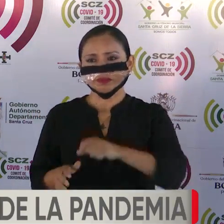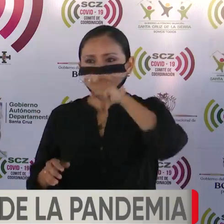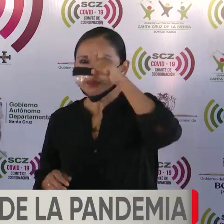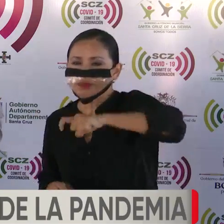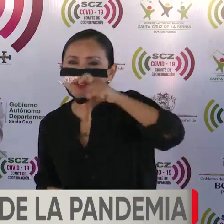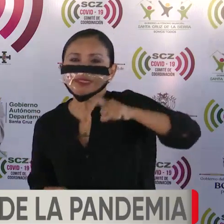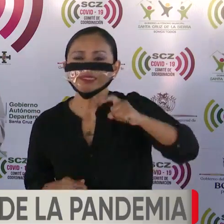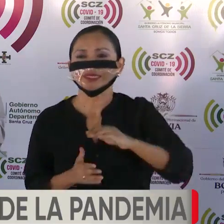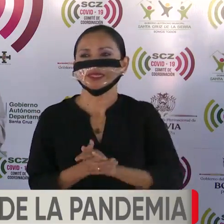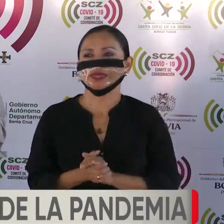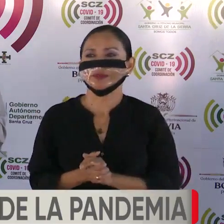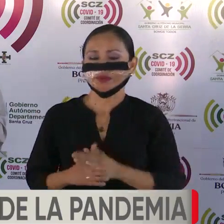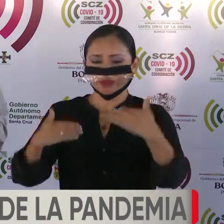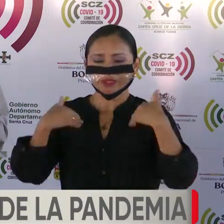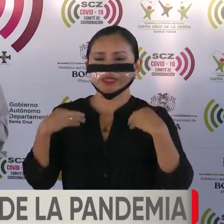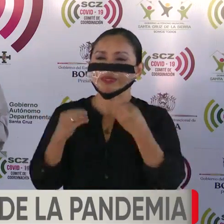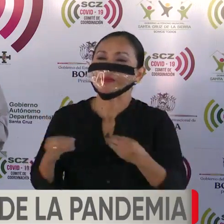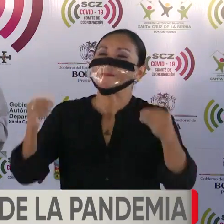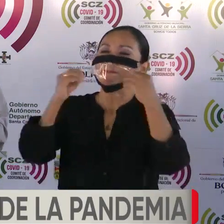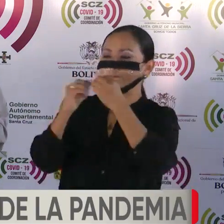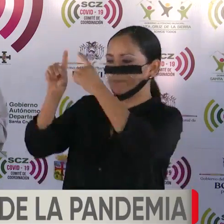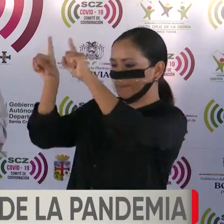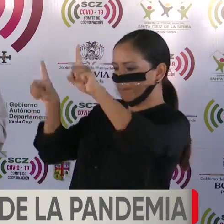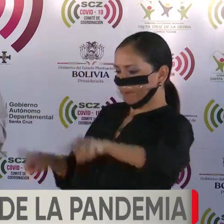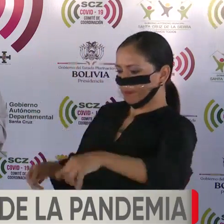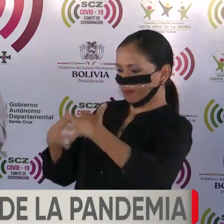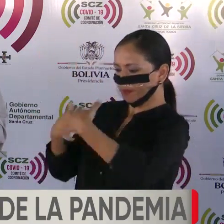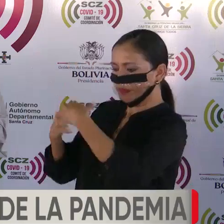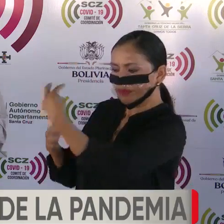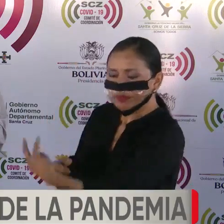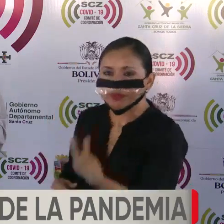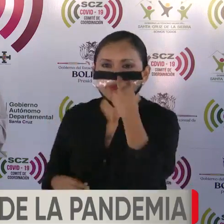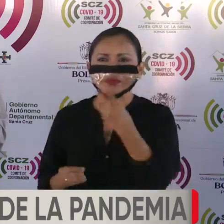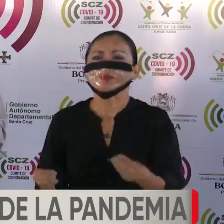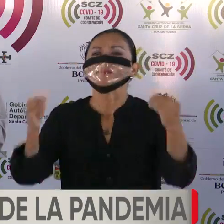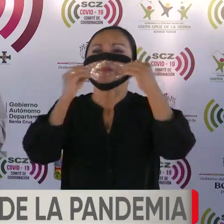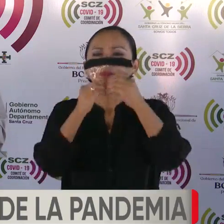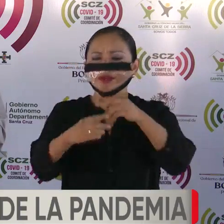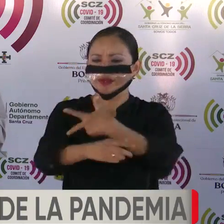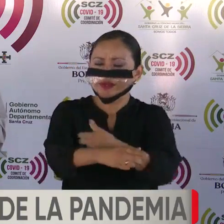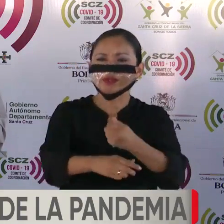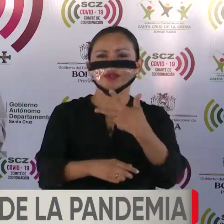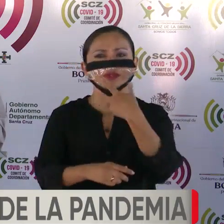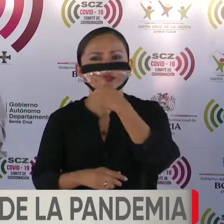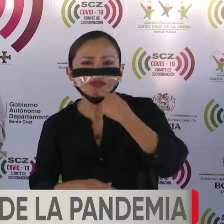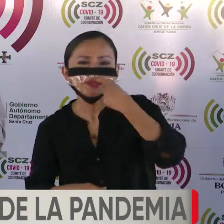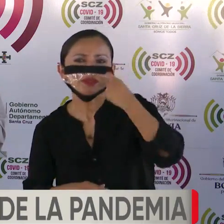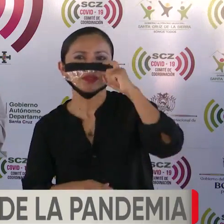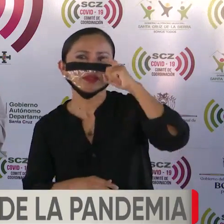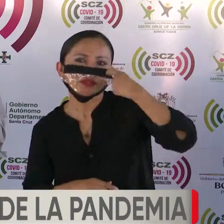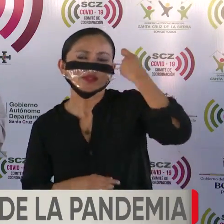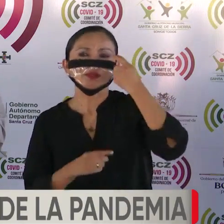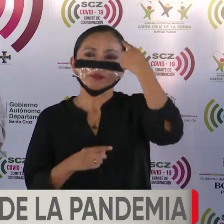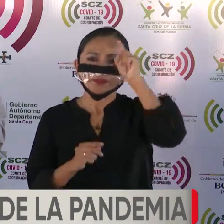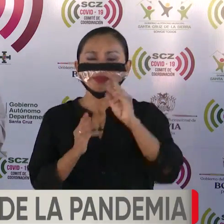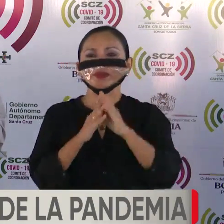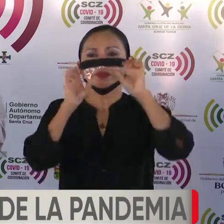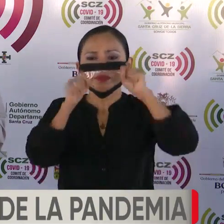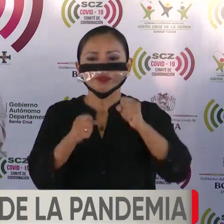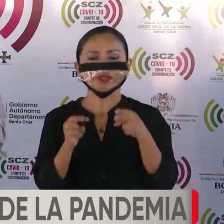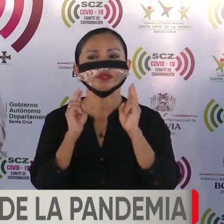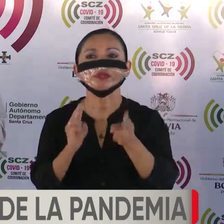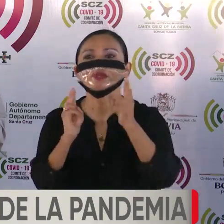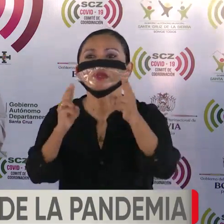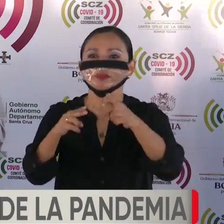Necesitamos tener más respiradores de terapia intensiva, hacer más pruebas y tener mayor actividad en los resultados.